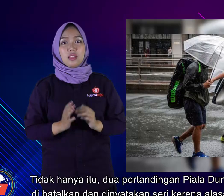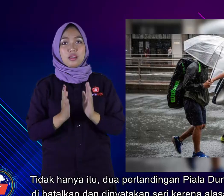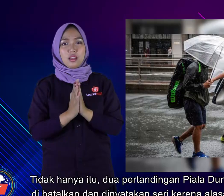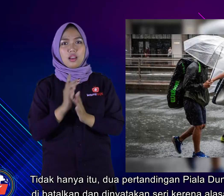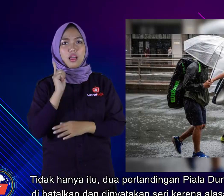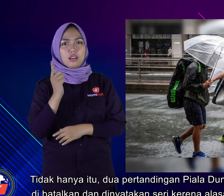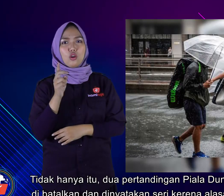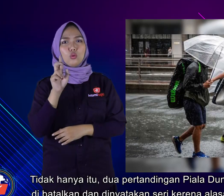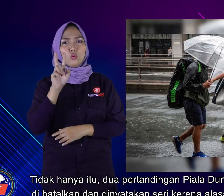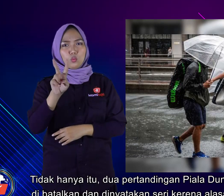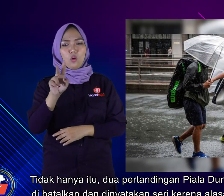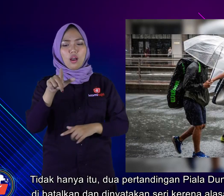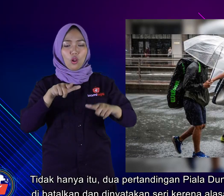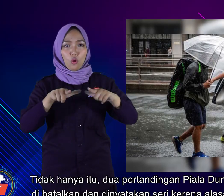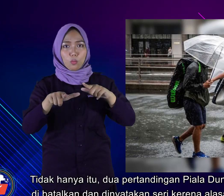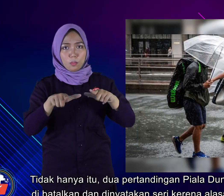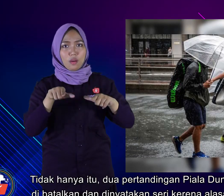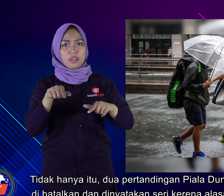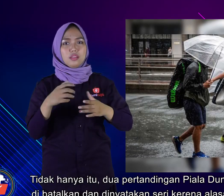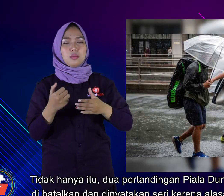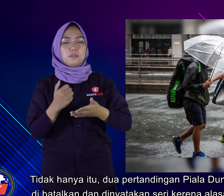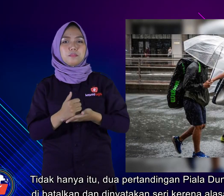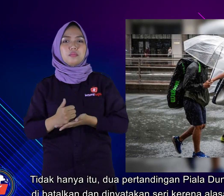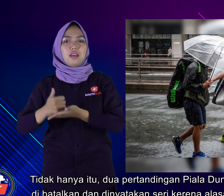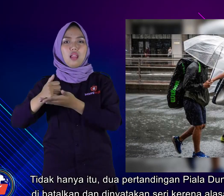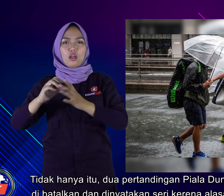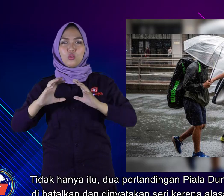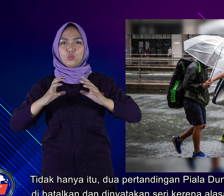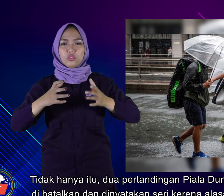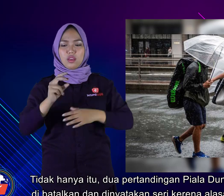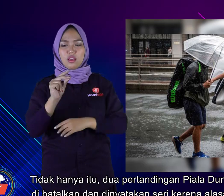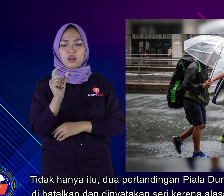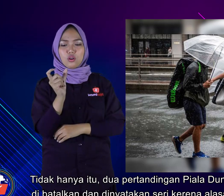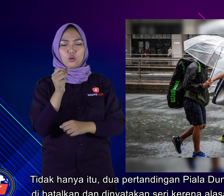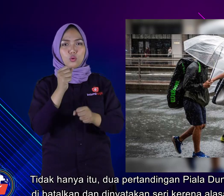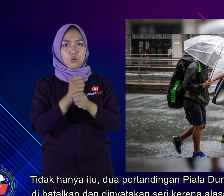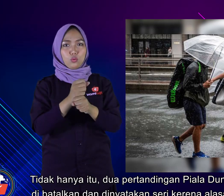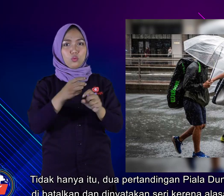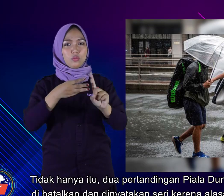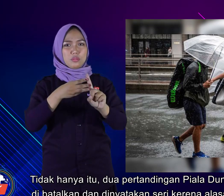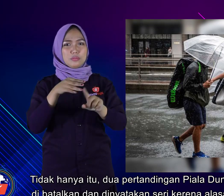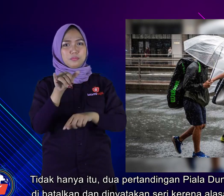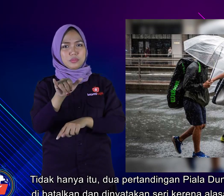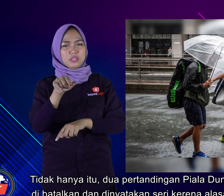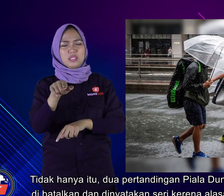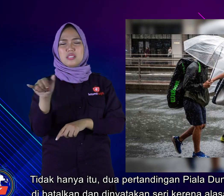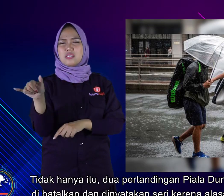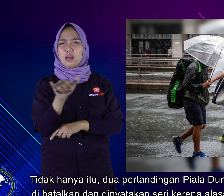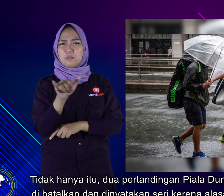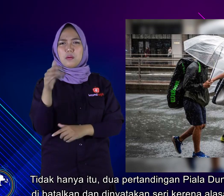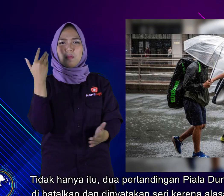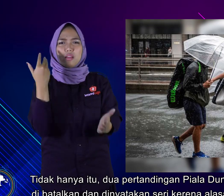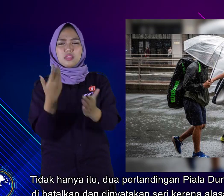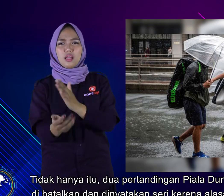Tidak hanya itu, dua pertandingan Piala Dunia Rugby juga dibatalkan dan dinyatakan seri karena alasan keamanan.